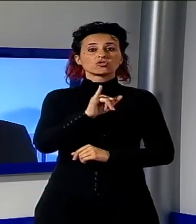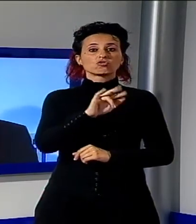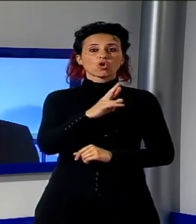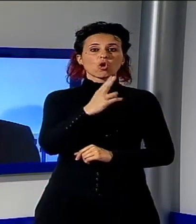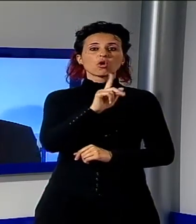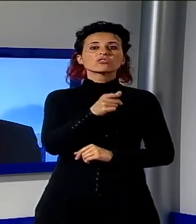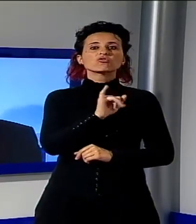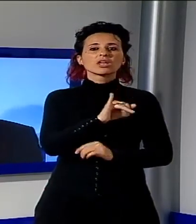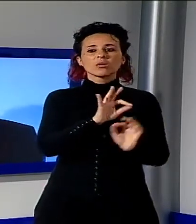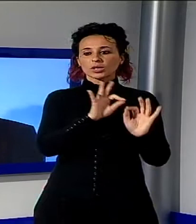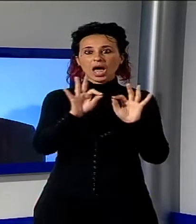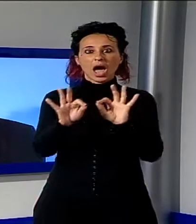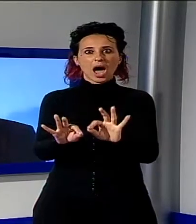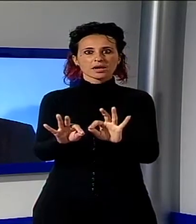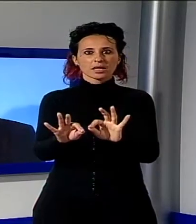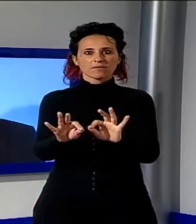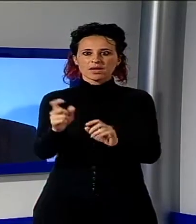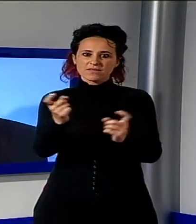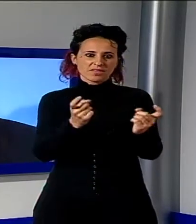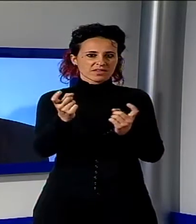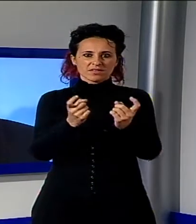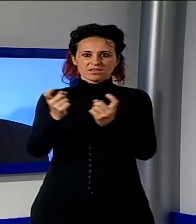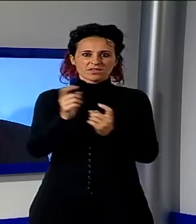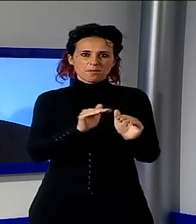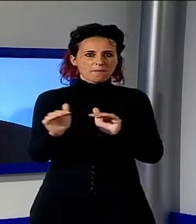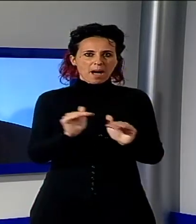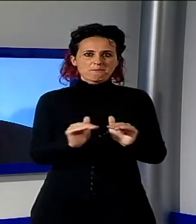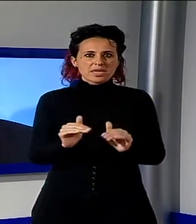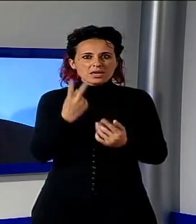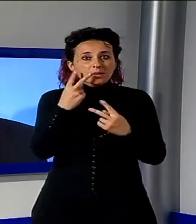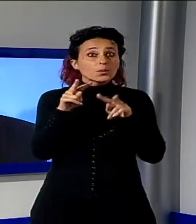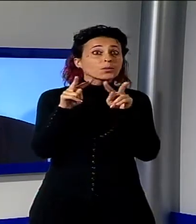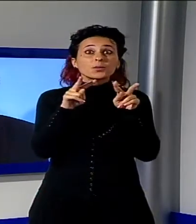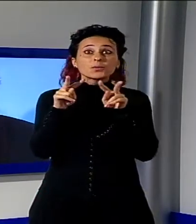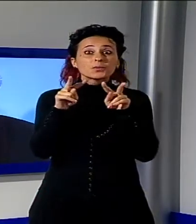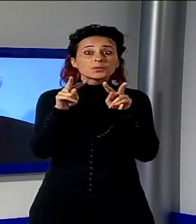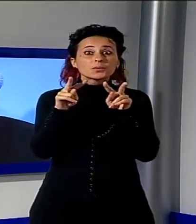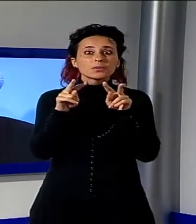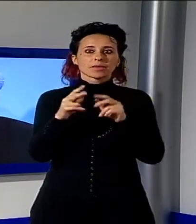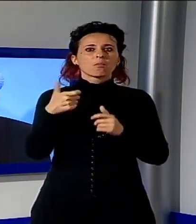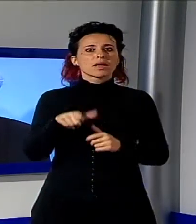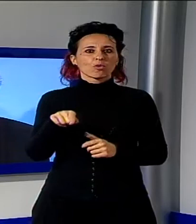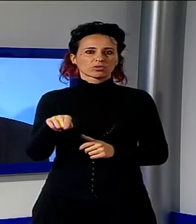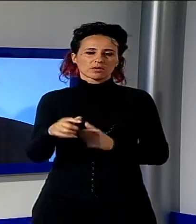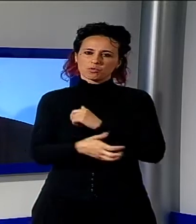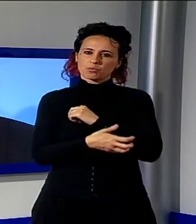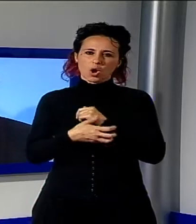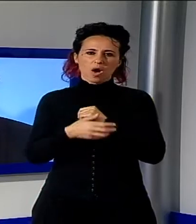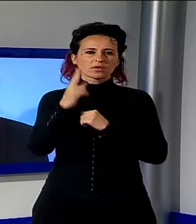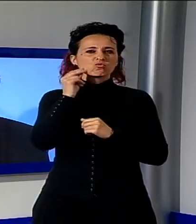assediato da bambini spesso abbandonati e senza genitori. Ed è proprio scorrendo le foto di quell'incontro che io ne ho